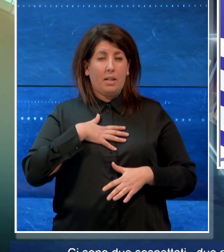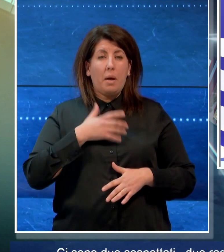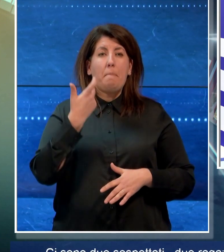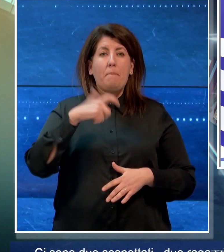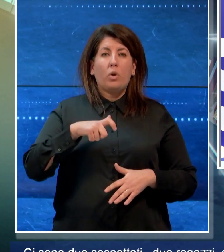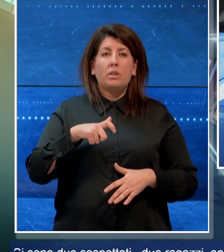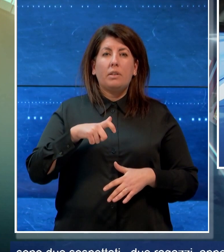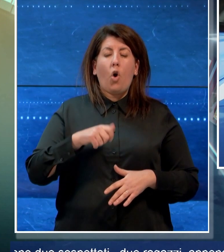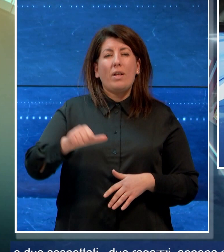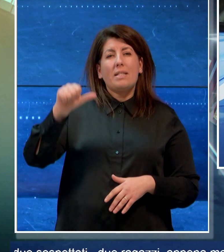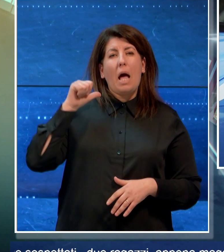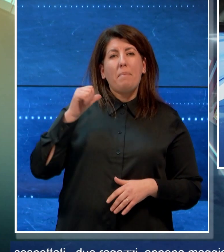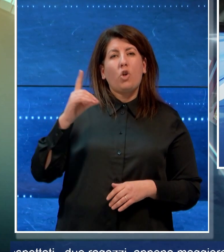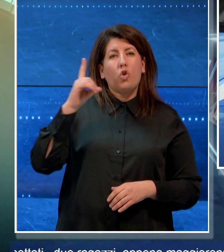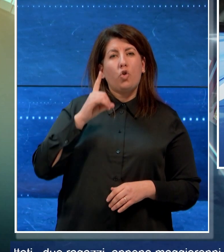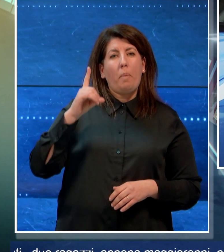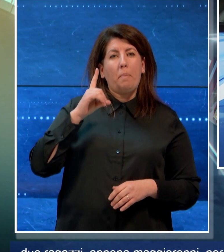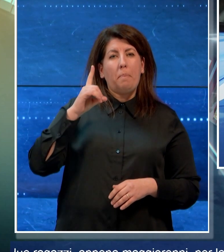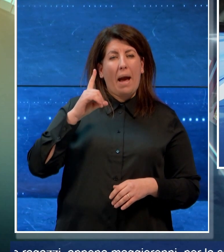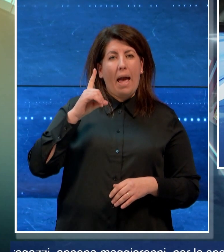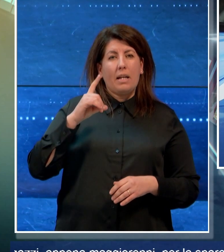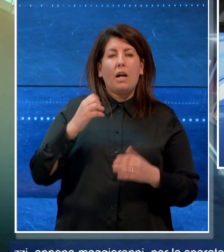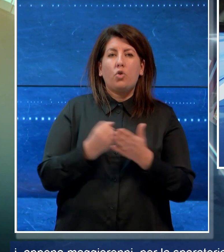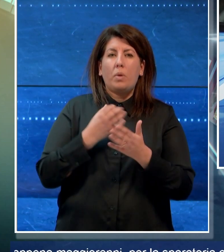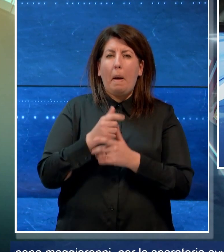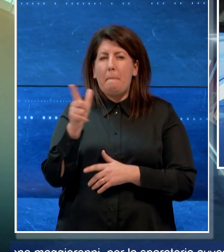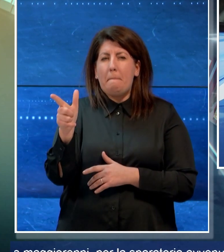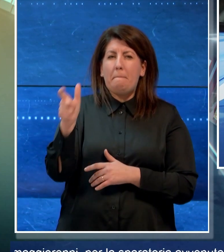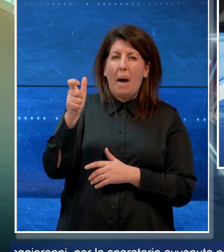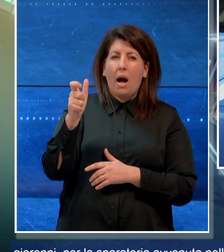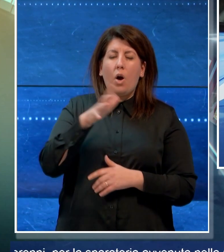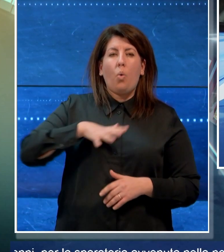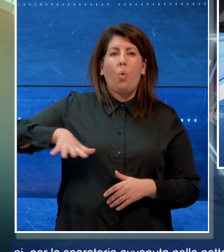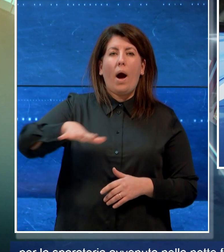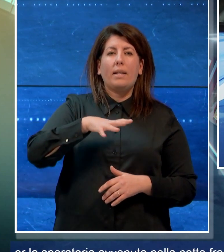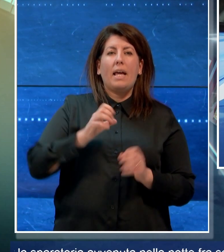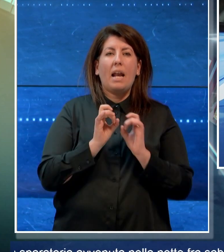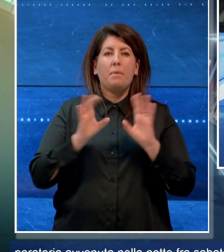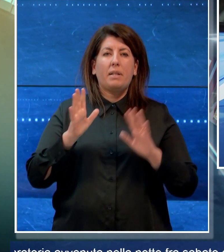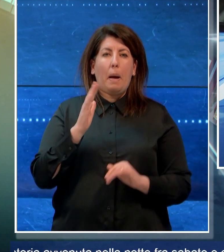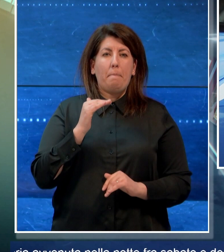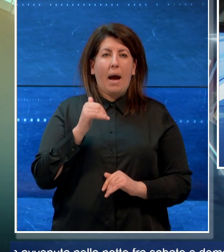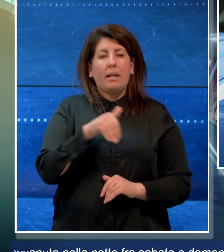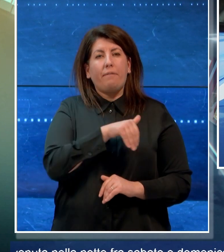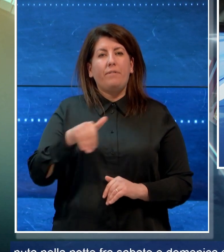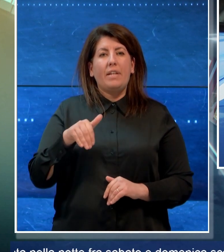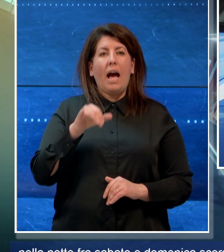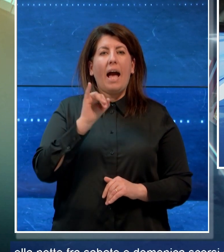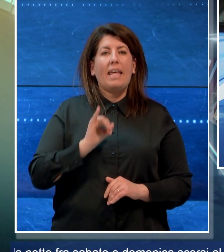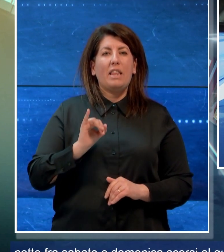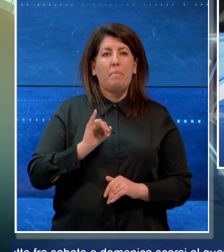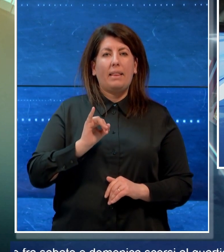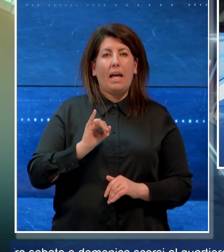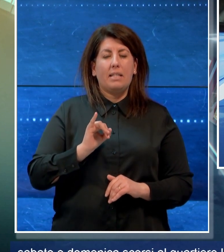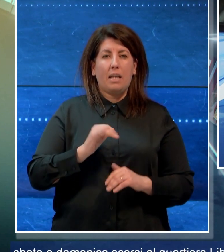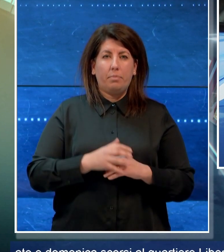nella notte tra sabato e domenica scorsi al quartiere Libertà di Bari in via Indipendenza